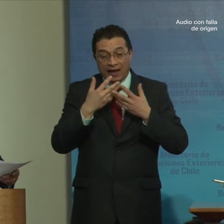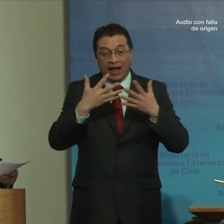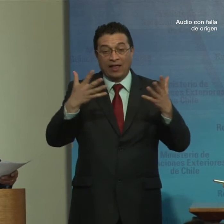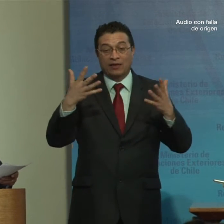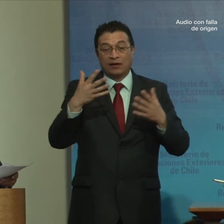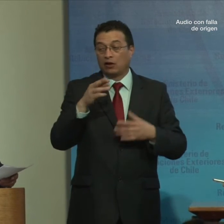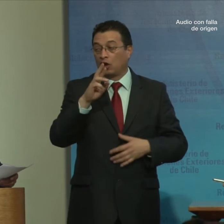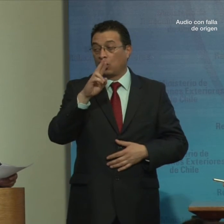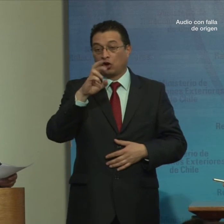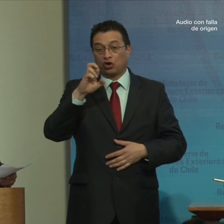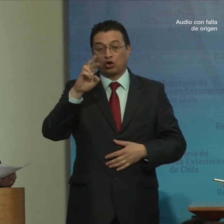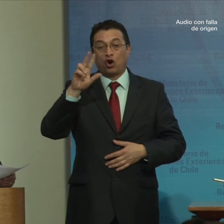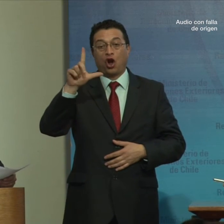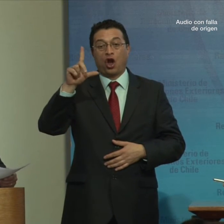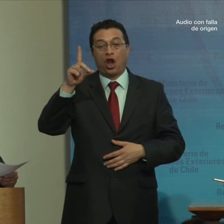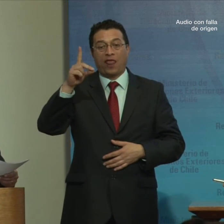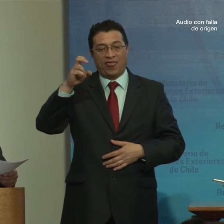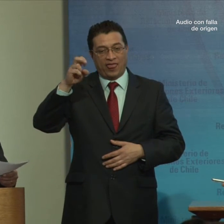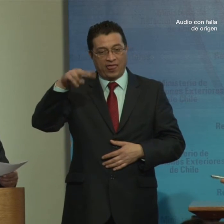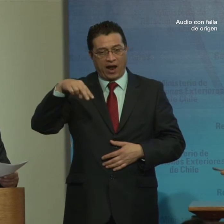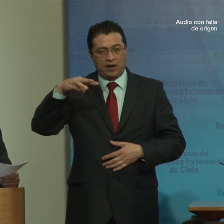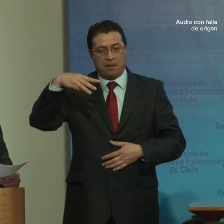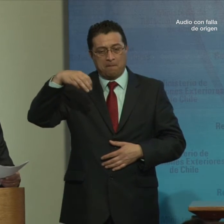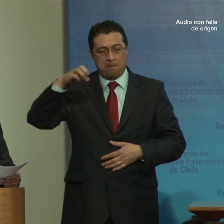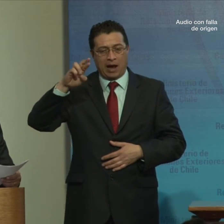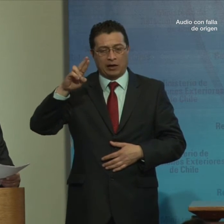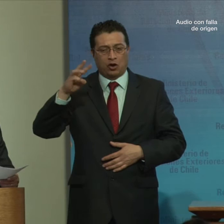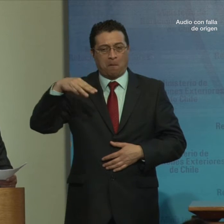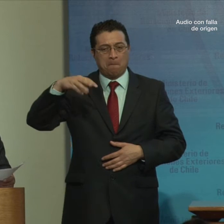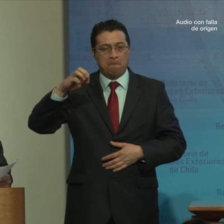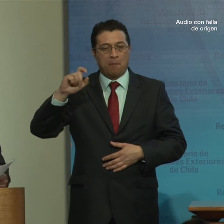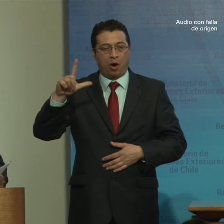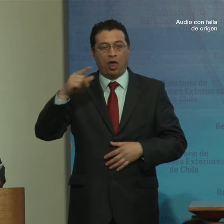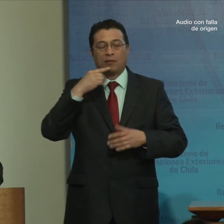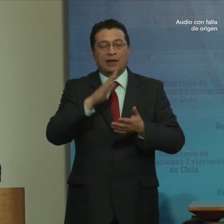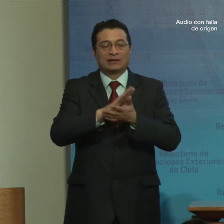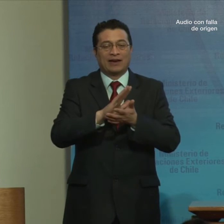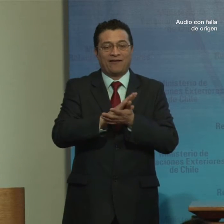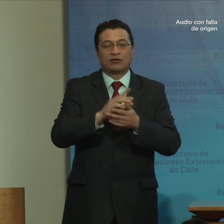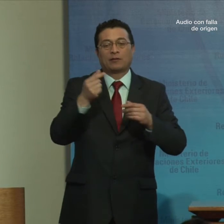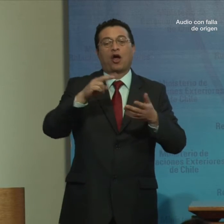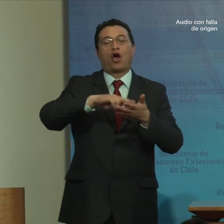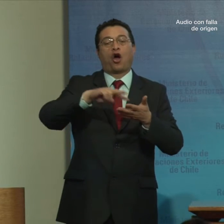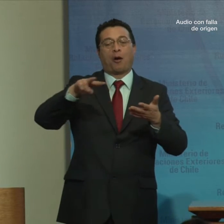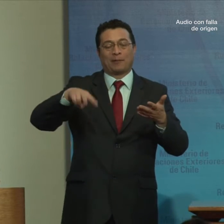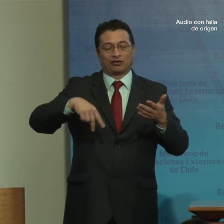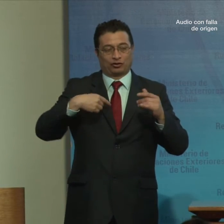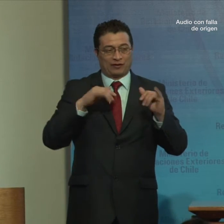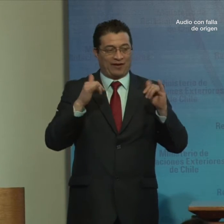Roldán Mármol Para celebrar el aniversario de la Convención